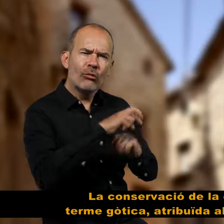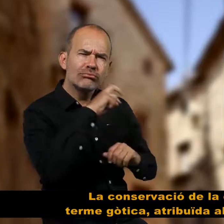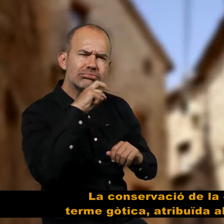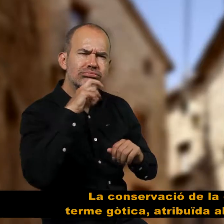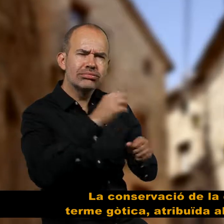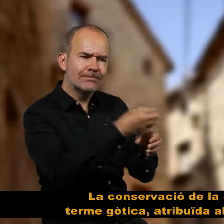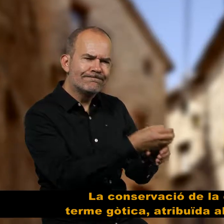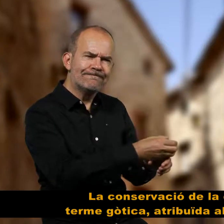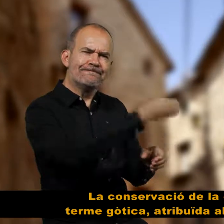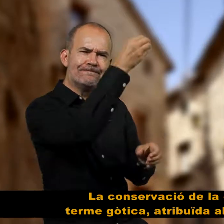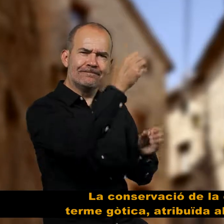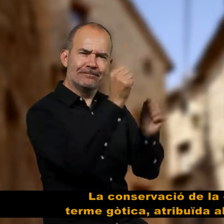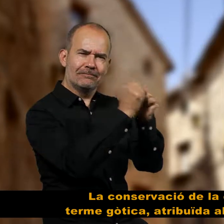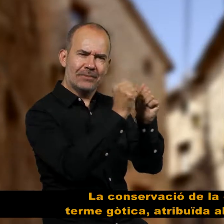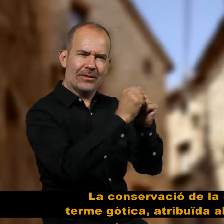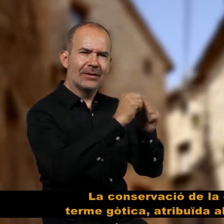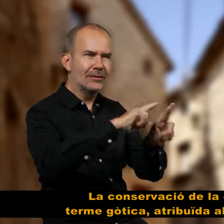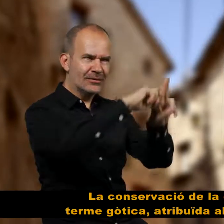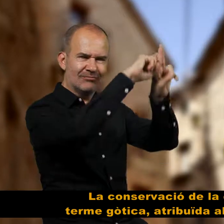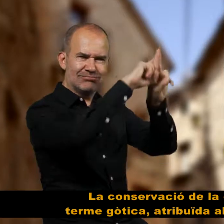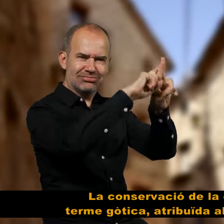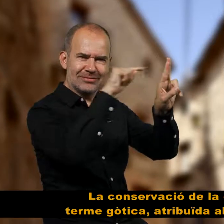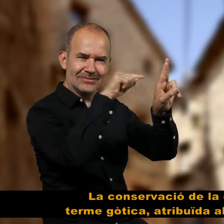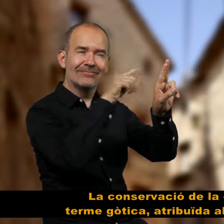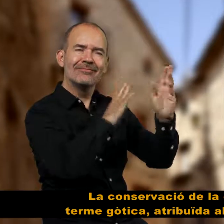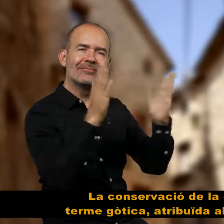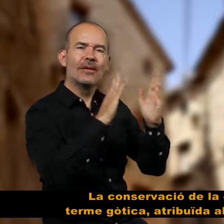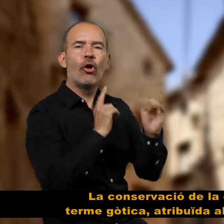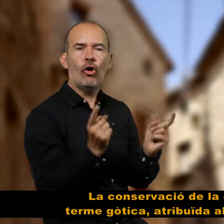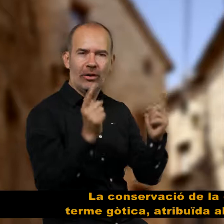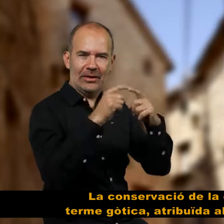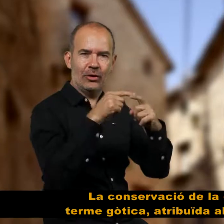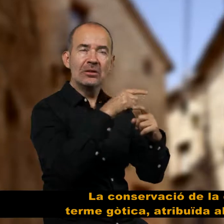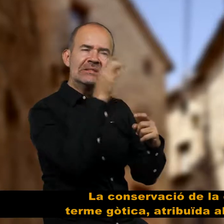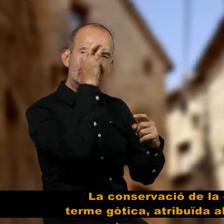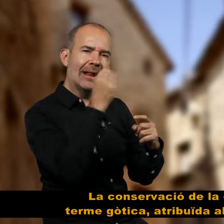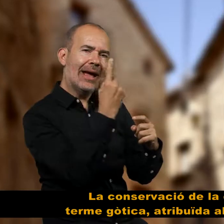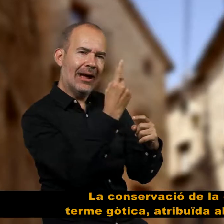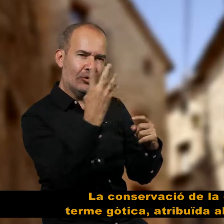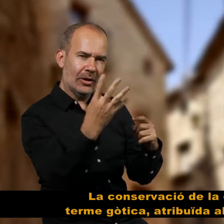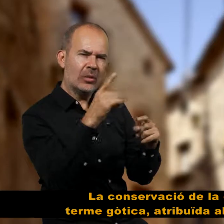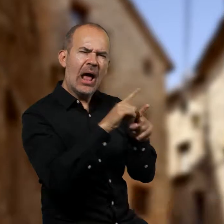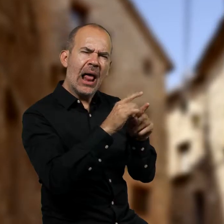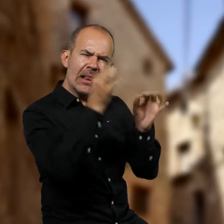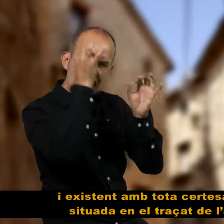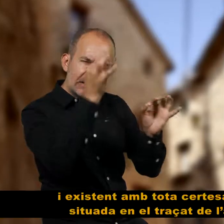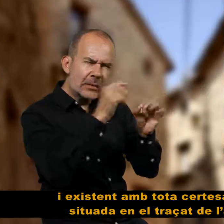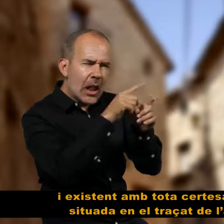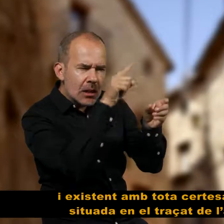La conservació de la creu de terma gòtica atribuïda al segle XIV i existent amb tota certesa l'any